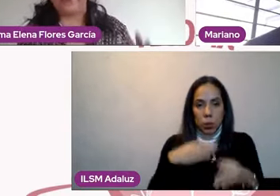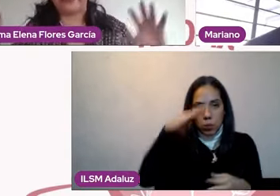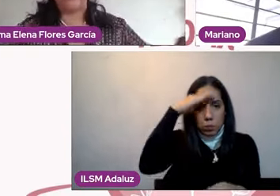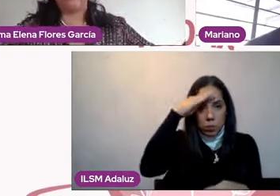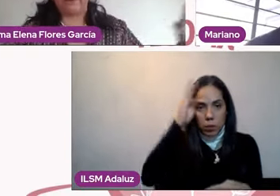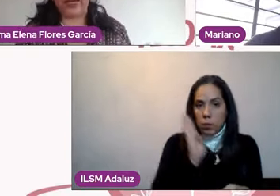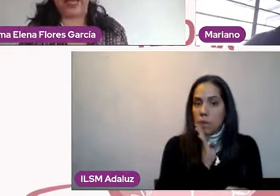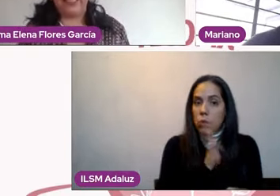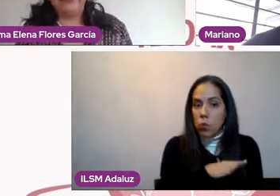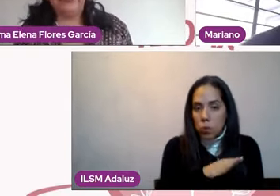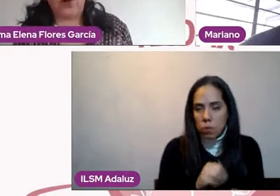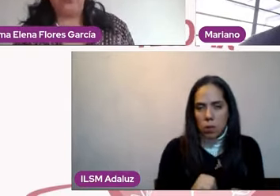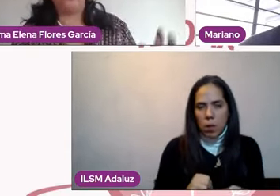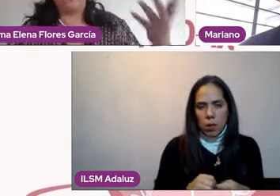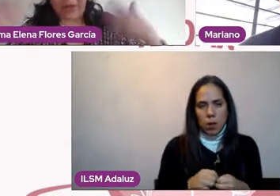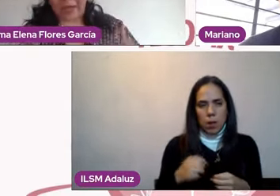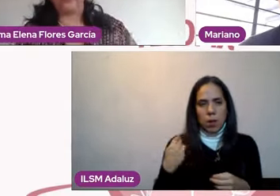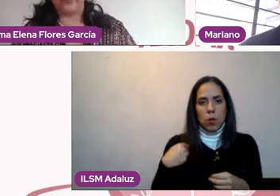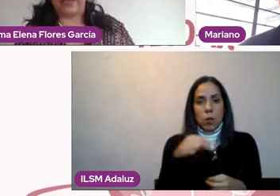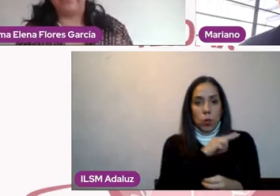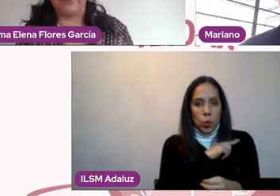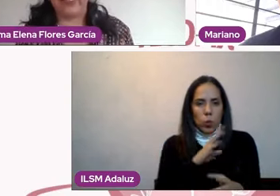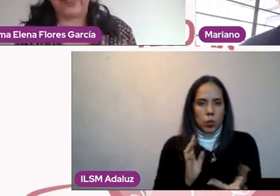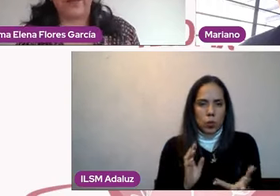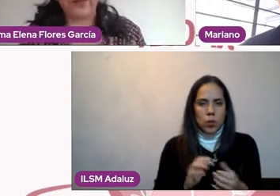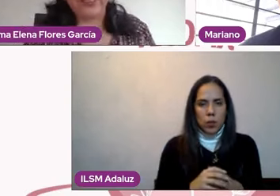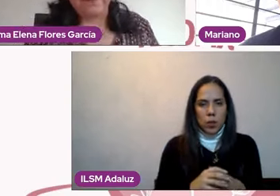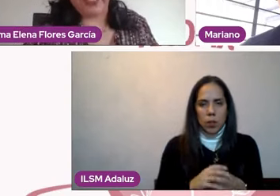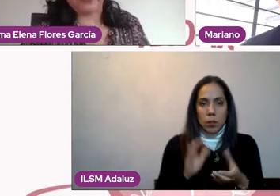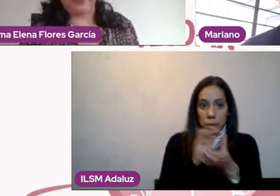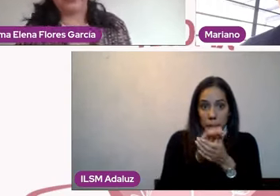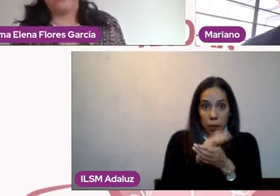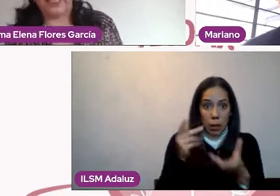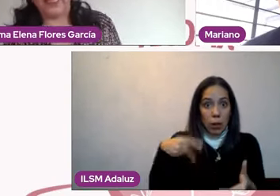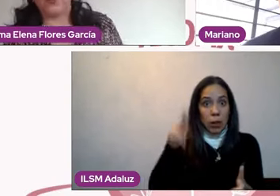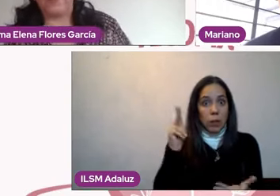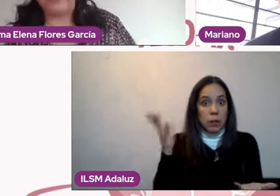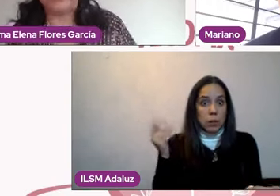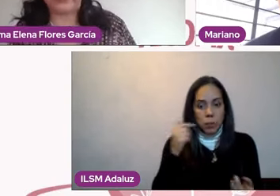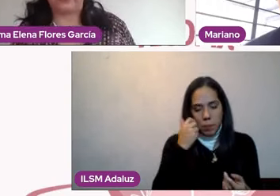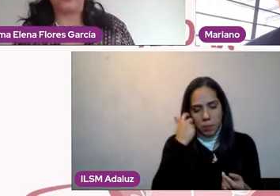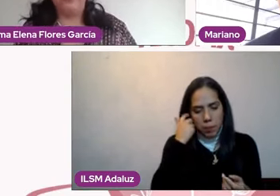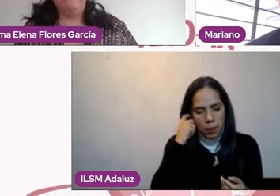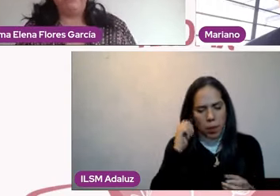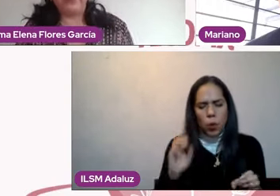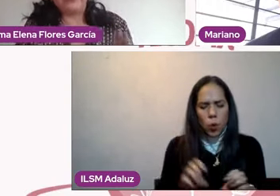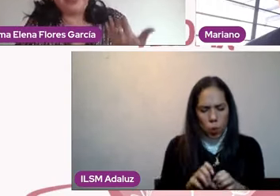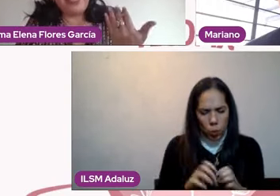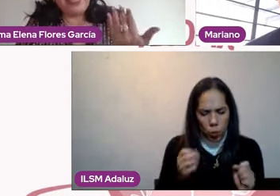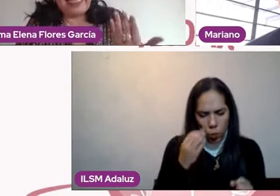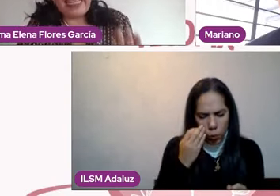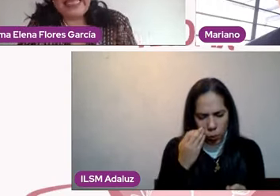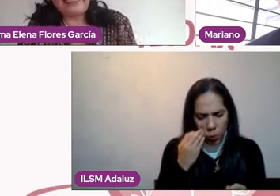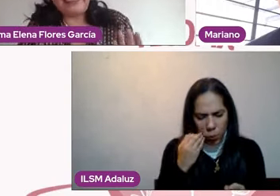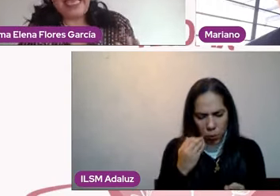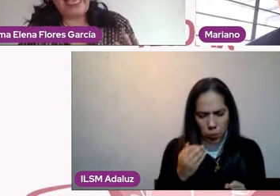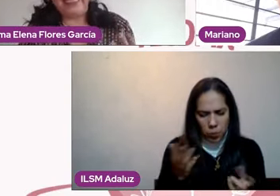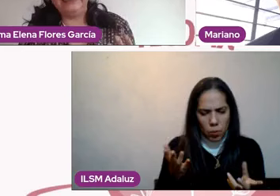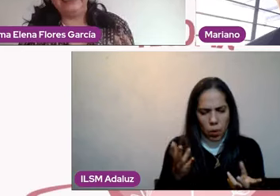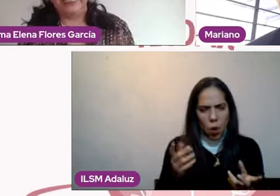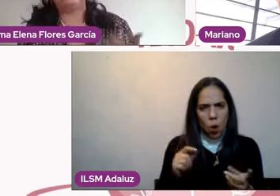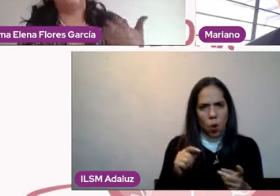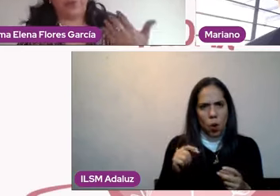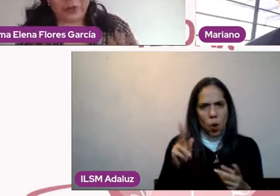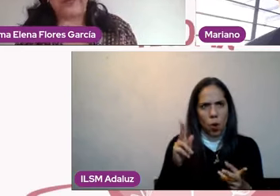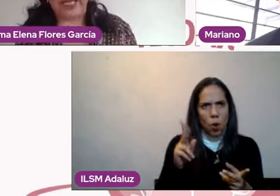aventar para afuera. O comprárnosla, porque tenemos esta práctica también de culpabilizarnos. Entonces, ¿qué sería